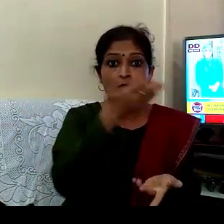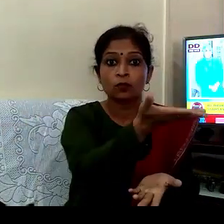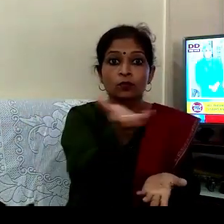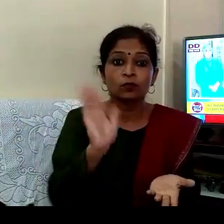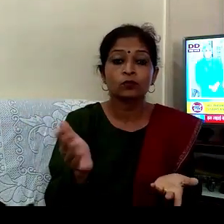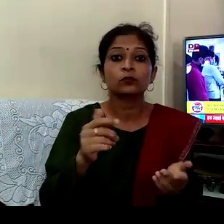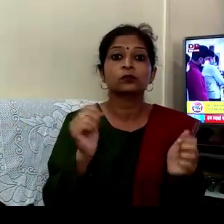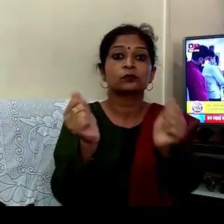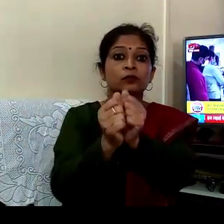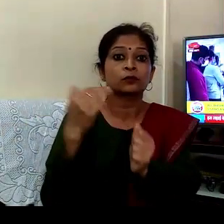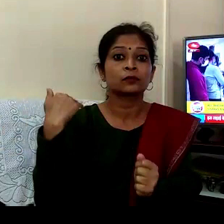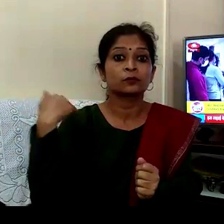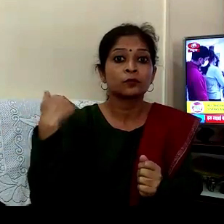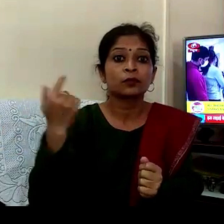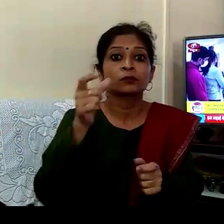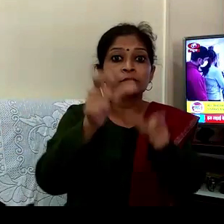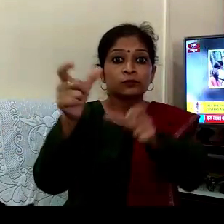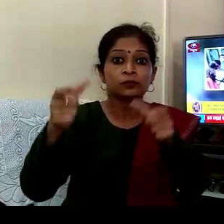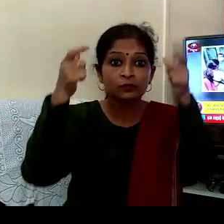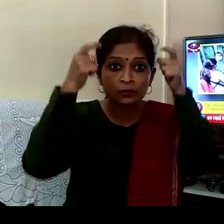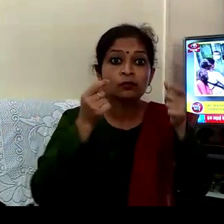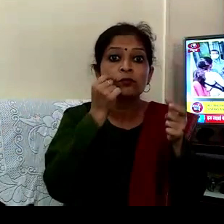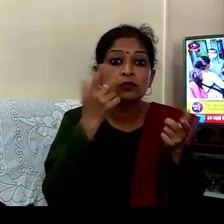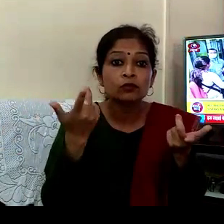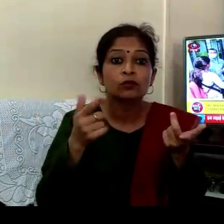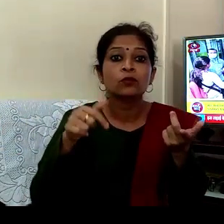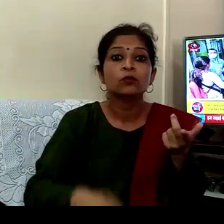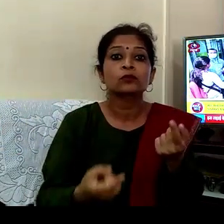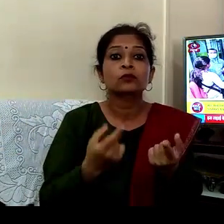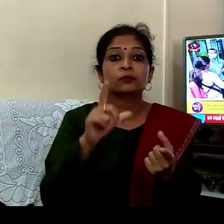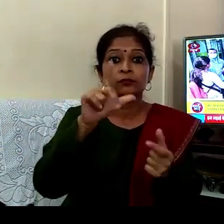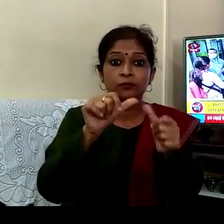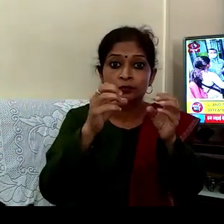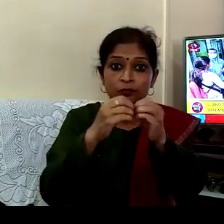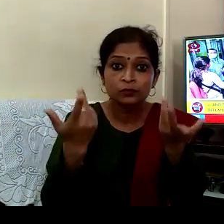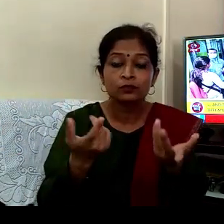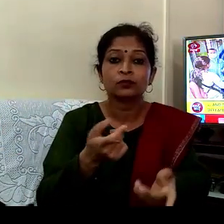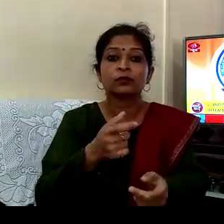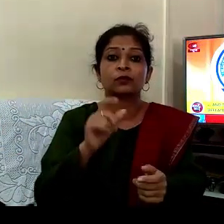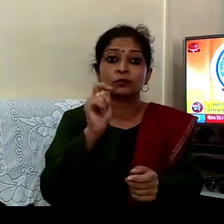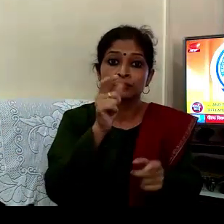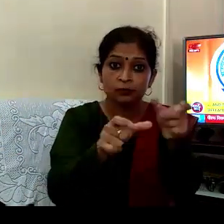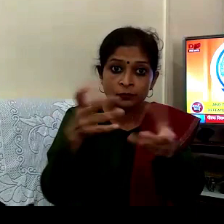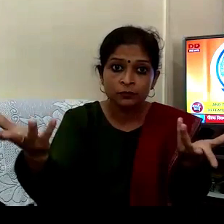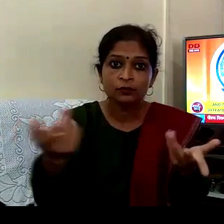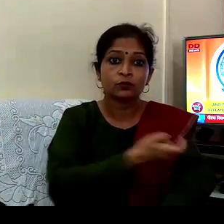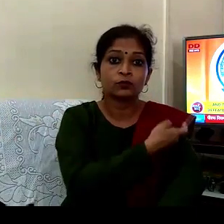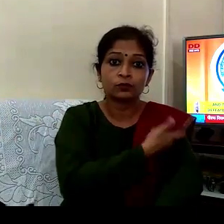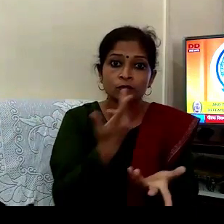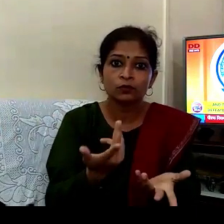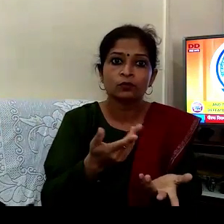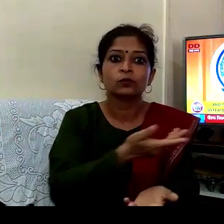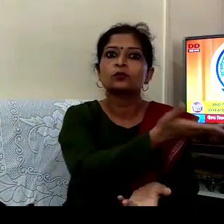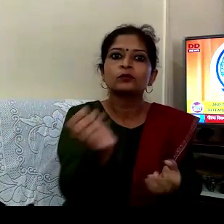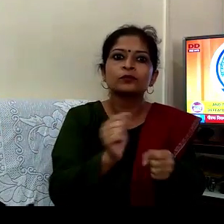کرنے والے بھائی ہیں ڈاکٹر ہیں پرڑا میڈک کر سٹاف ہیں ایسے ساتھی جو کرونا کو